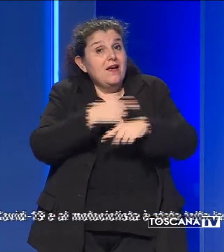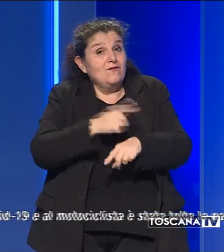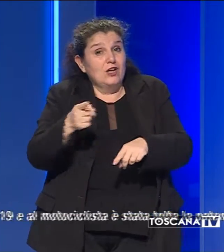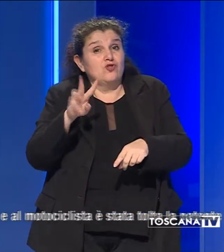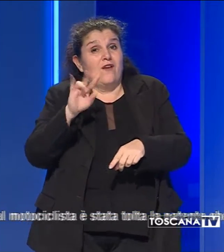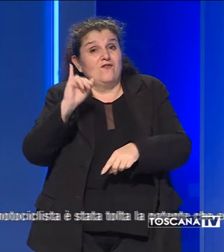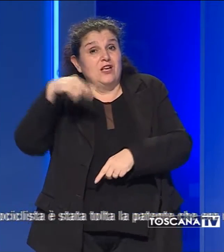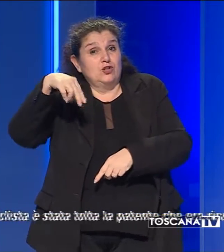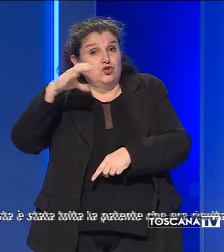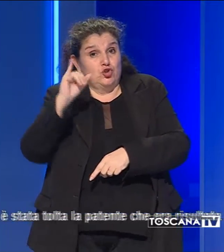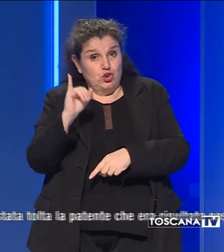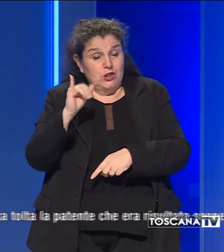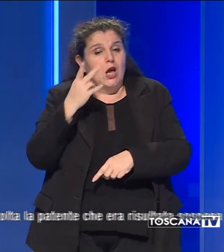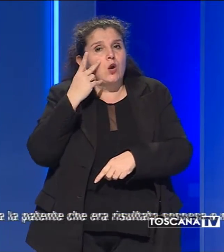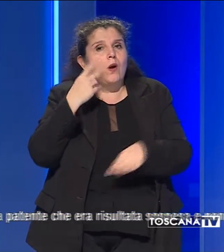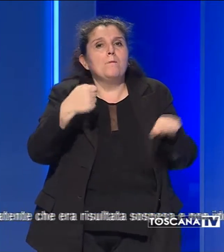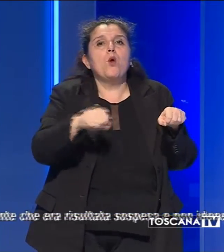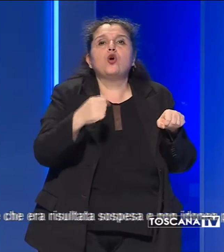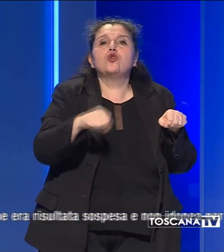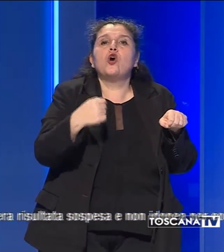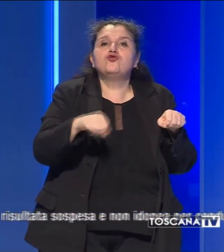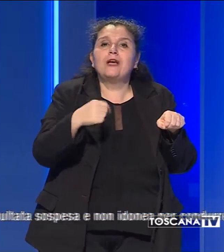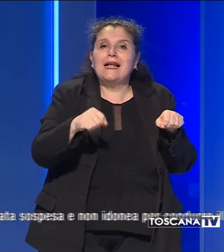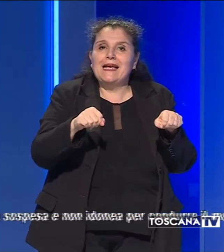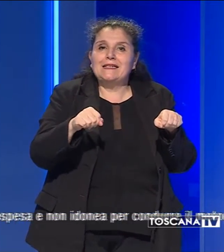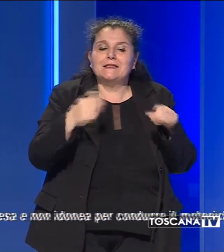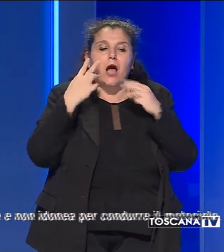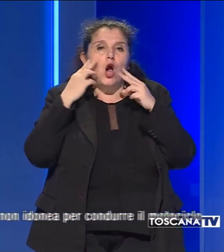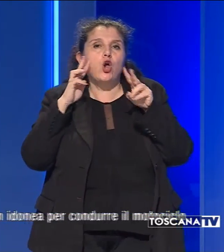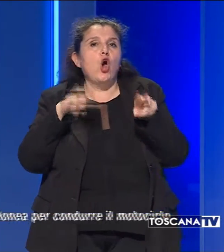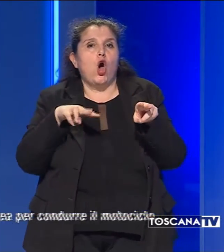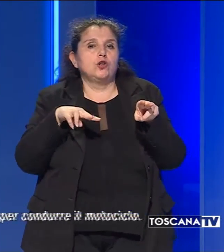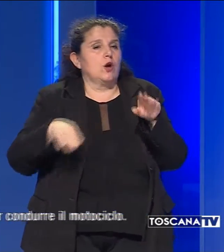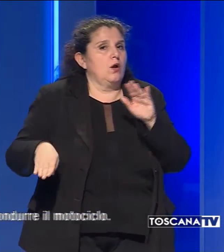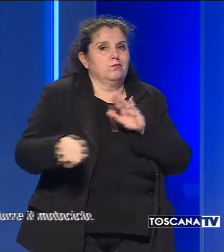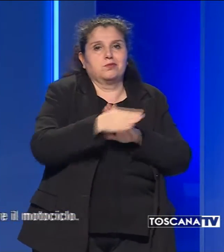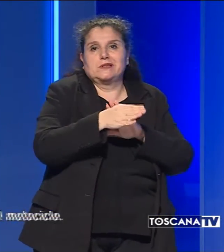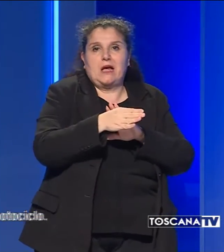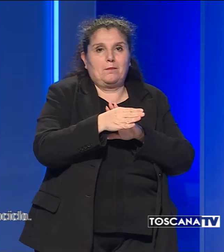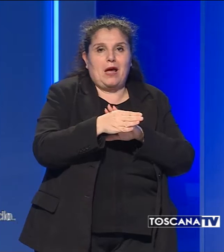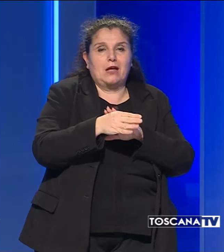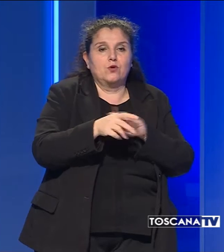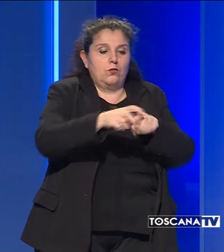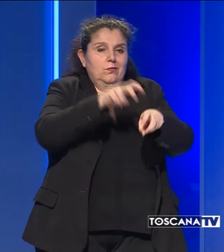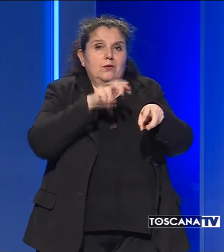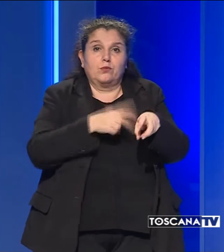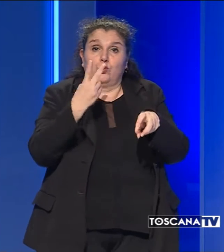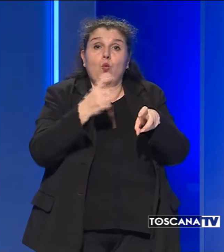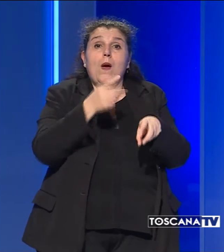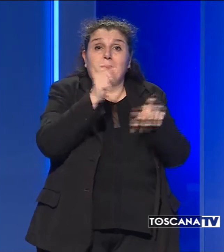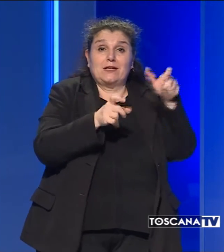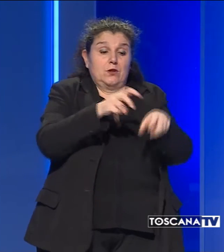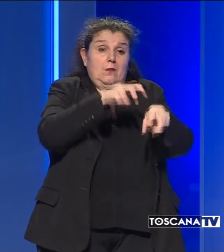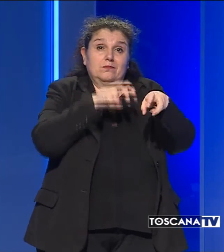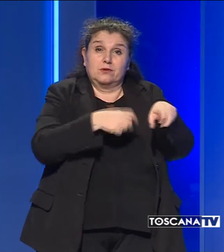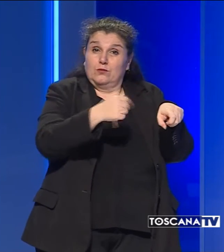di Vinci riguarda un motociclista fuggito a un posto di controllo con in sella anche un passeggero.